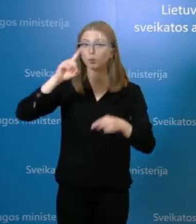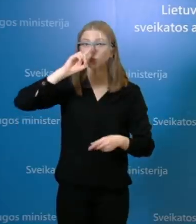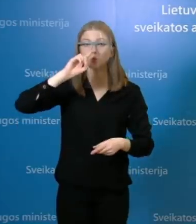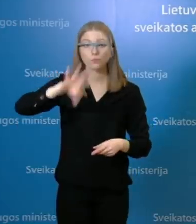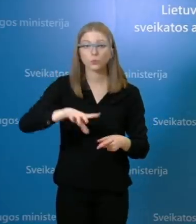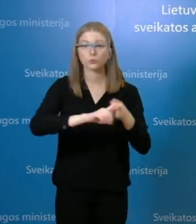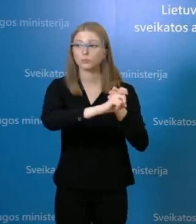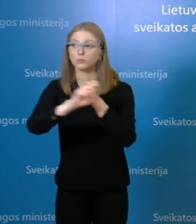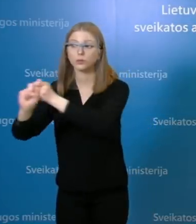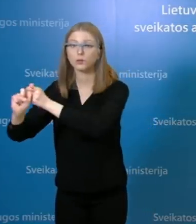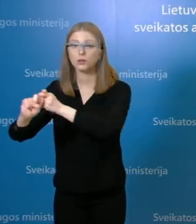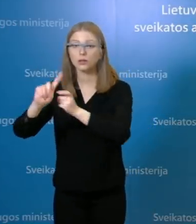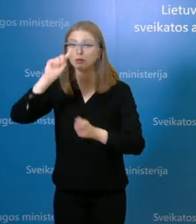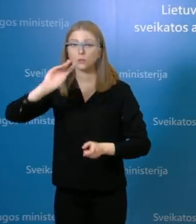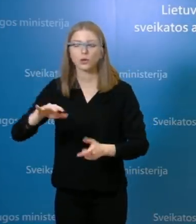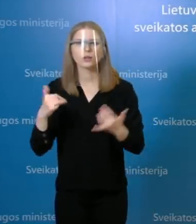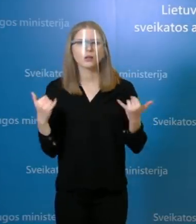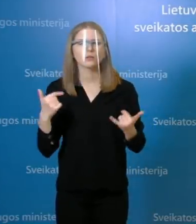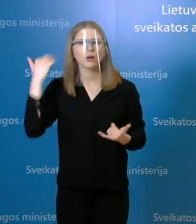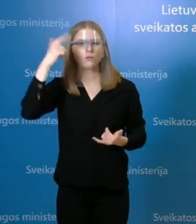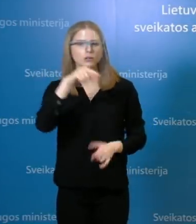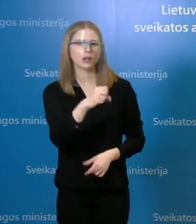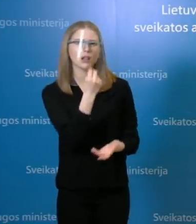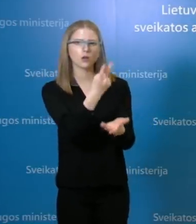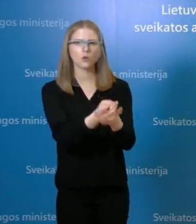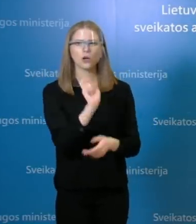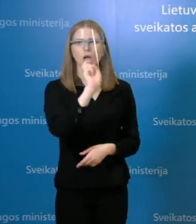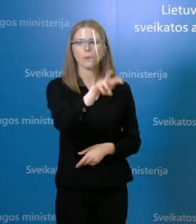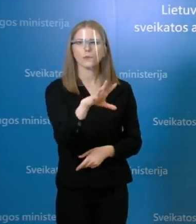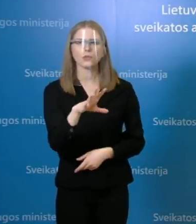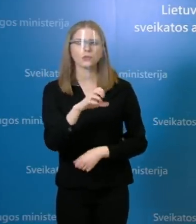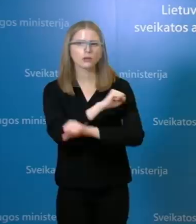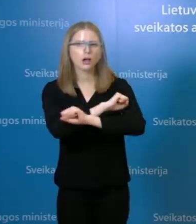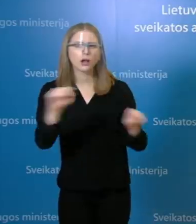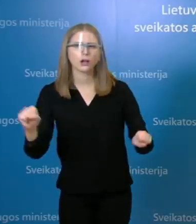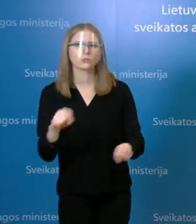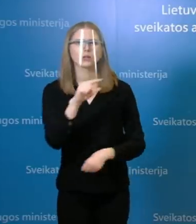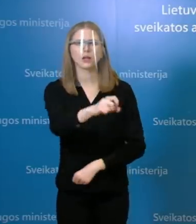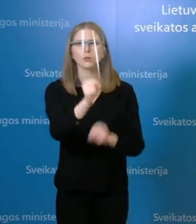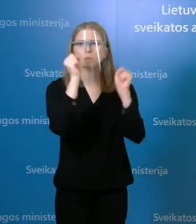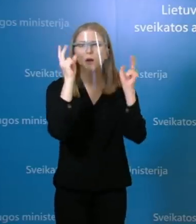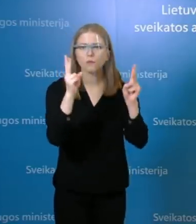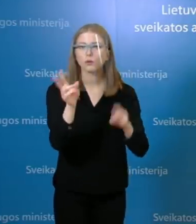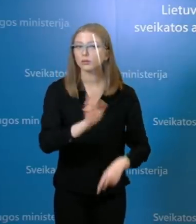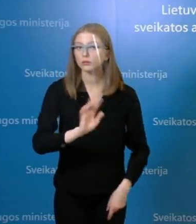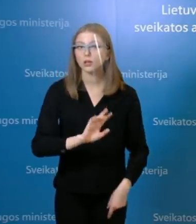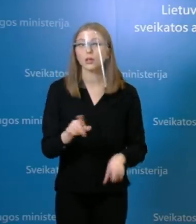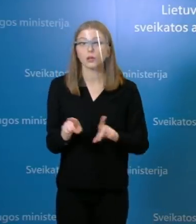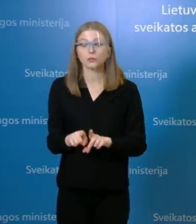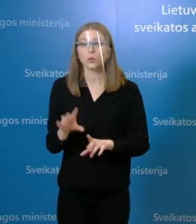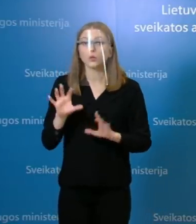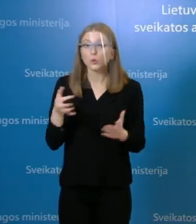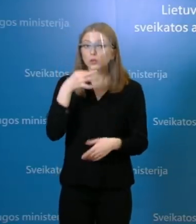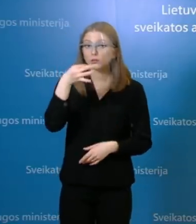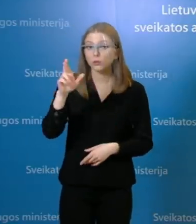nereikia galvoti, kad jau dabar tos vietos pavojingos ir jie seiti nereikia, lygiai taip pat ir kalbant apie priekybos centrus, kai sakau apie